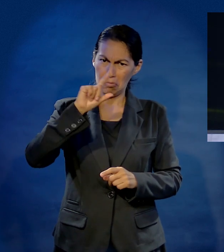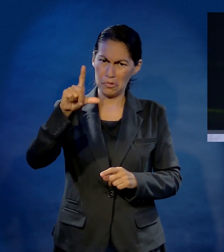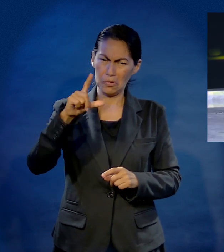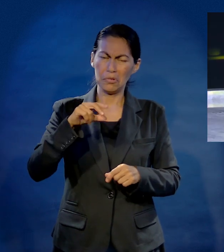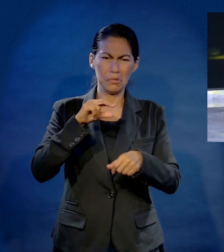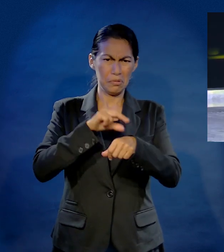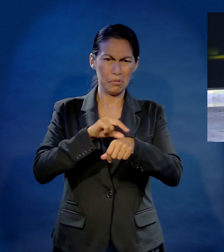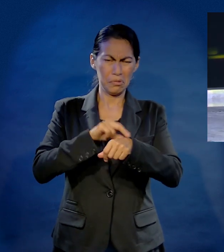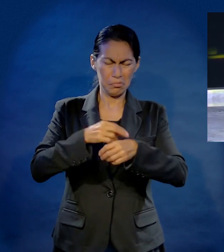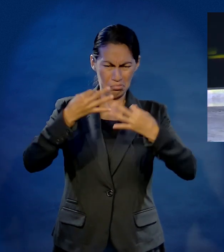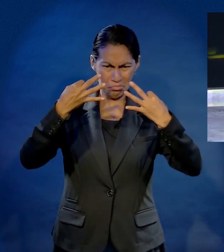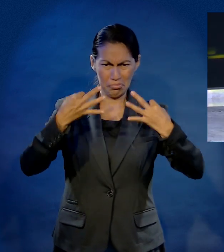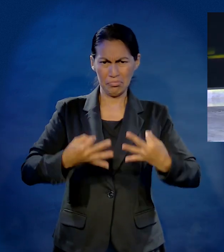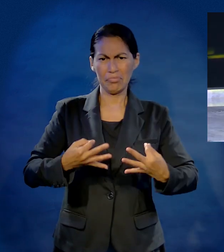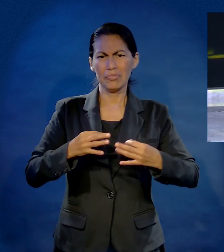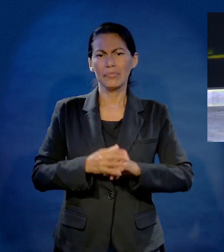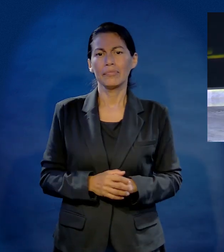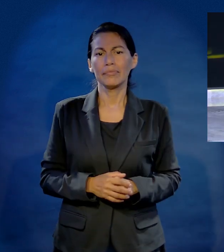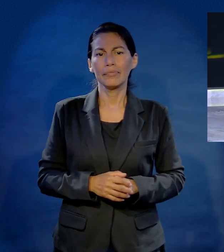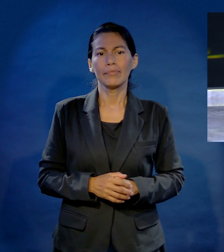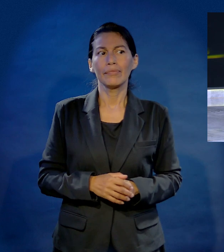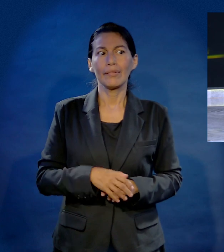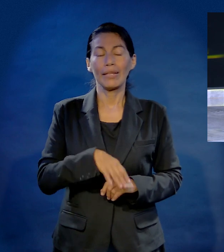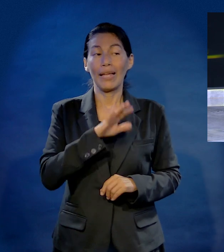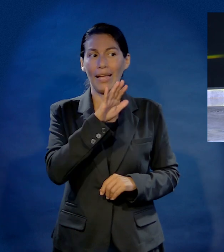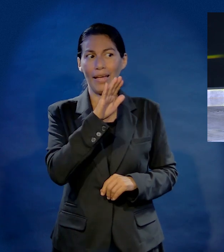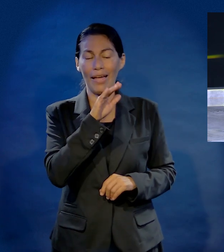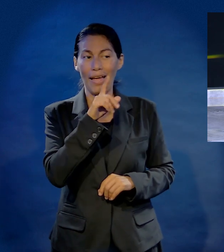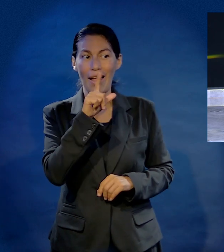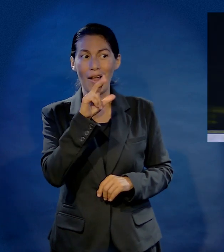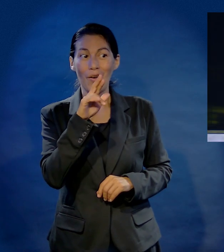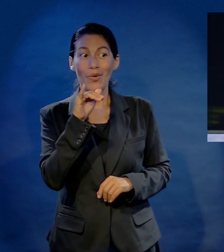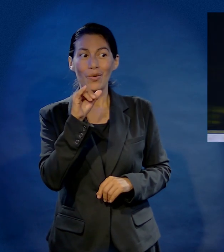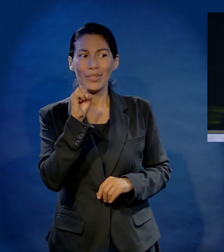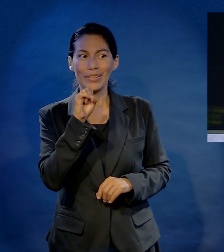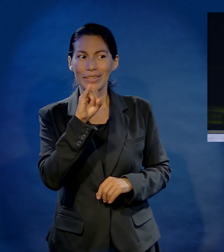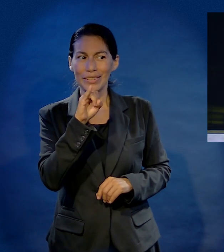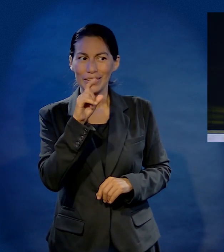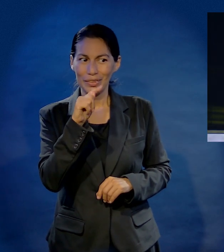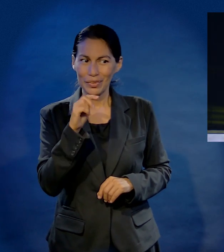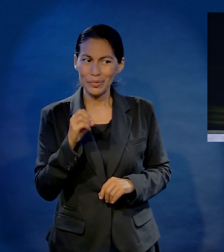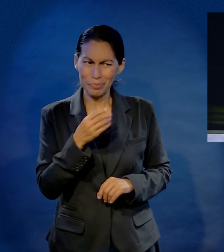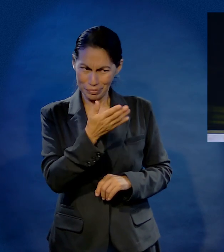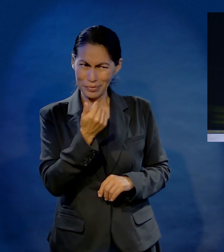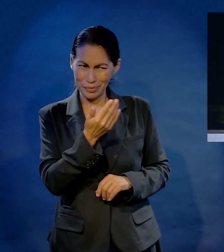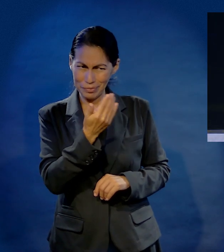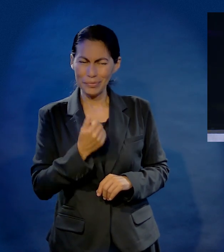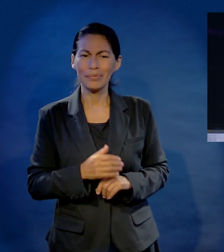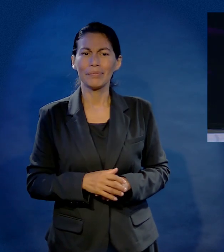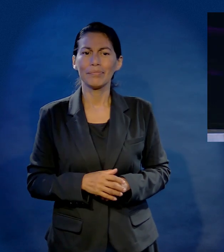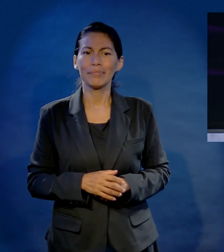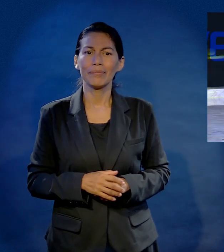siendo un médico profesionista exitoso en aquel país. Y entonces me dice, Luisito, ven, ven,